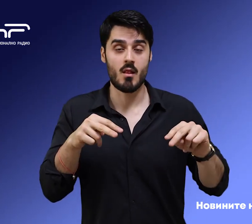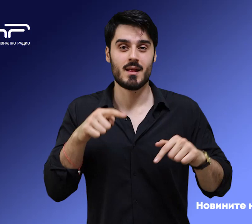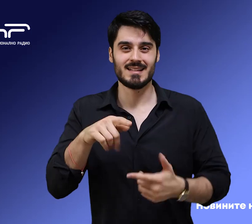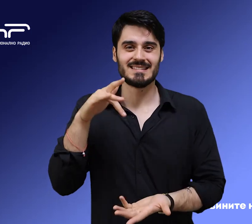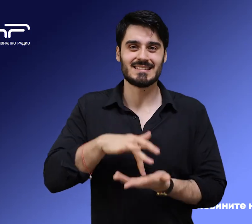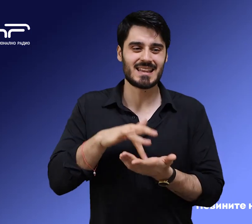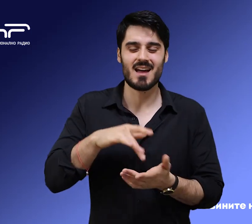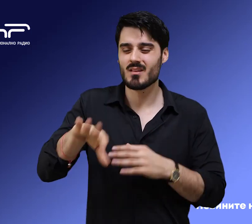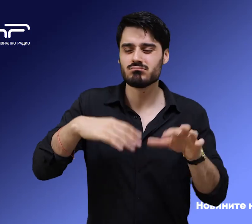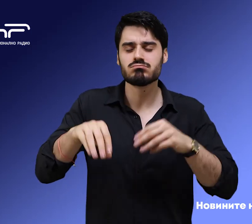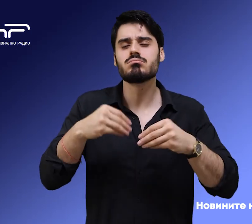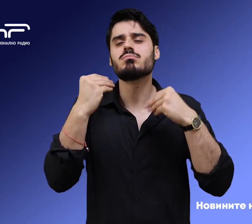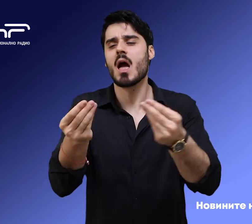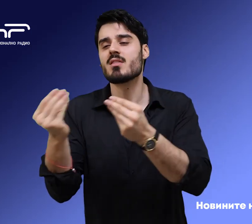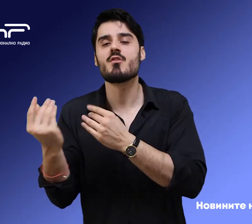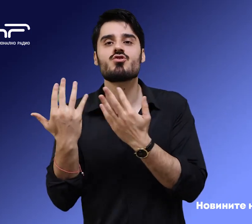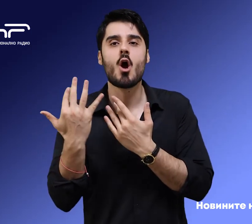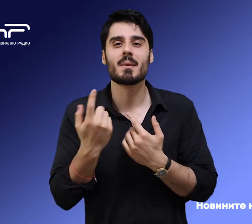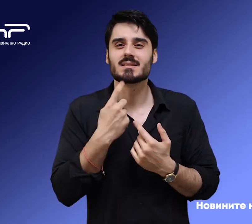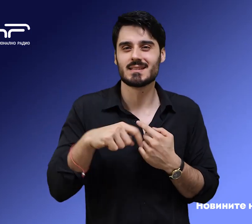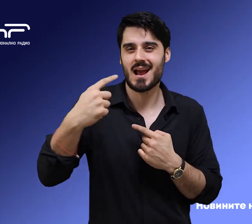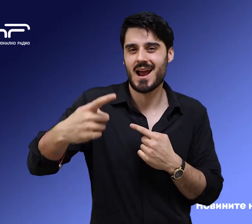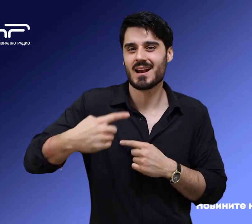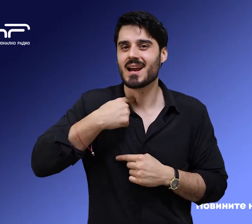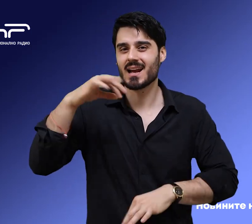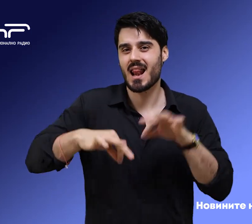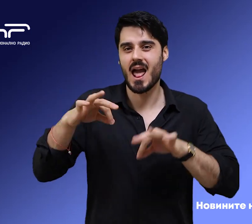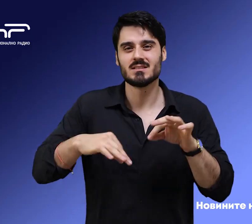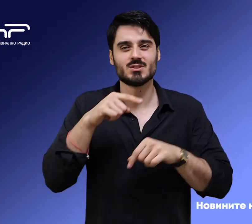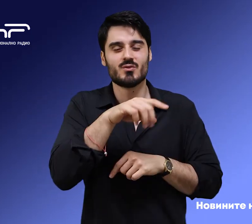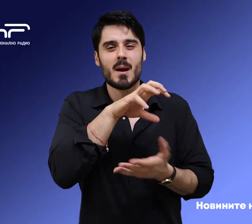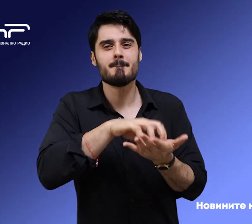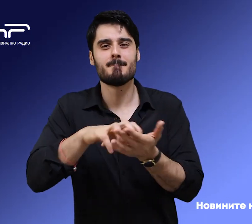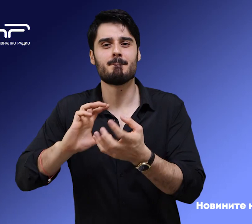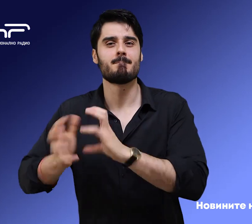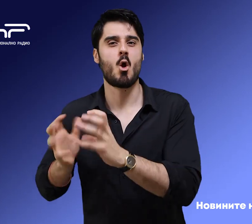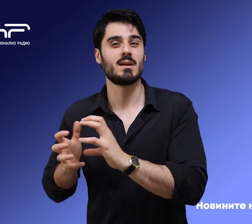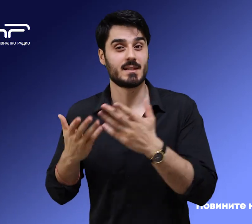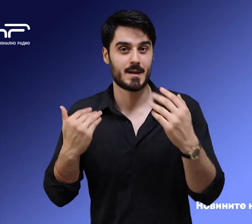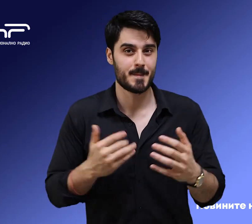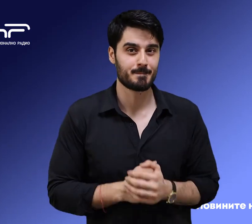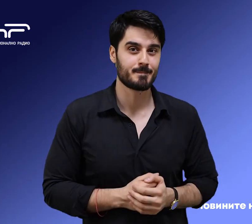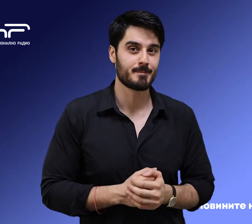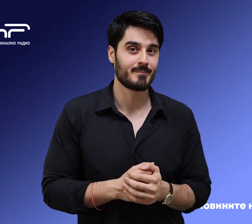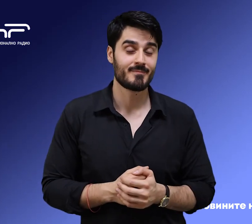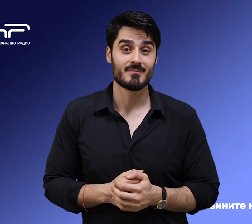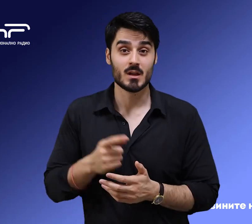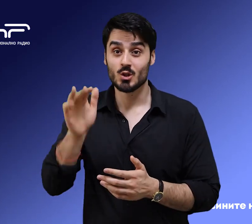В Централната избирателна комисия беше изтеглен жребият за номерата в бюлетината, с които ще бъдат изписани политическите формации. Чухте